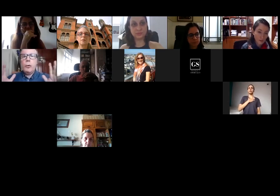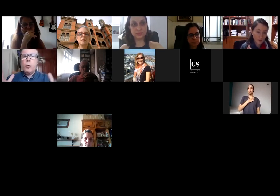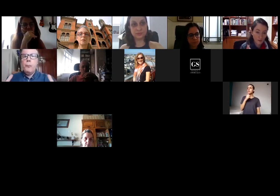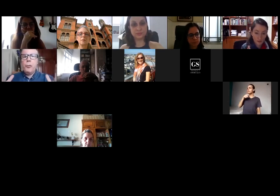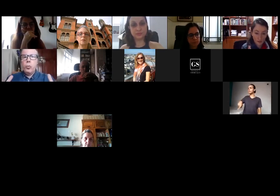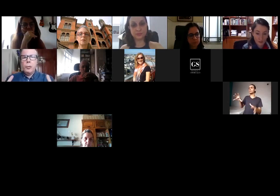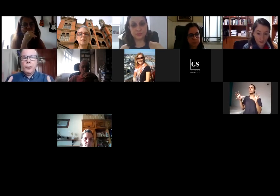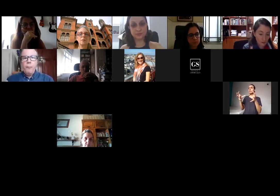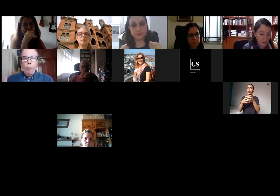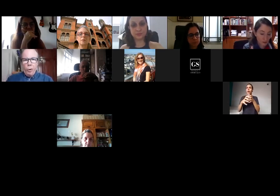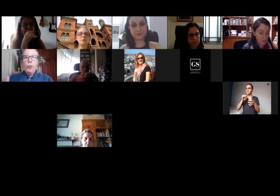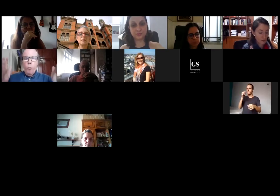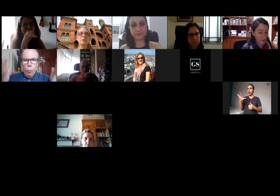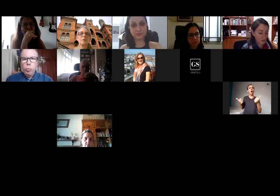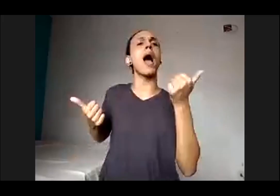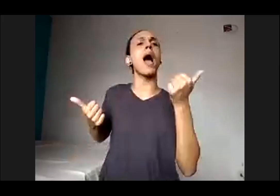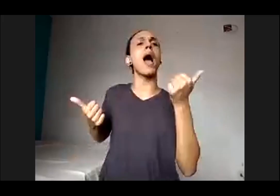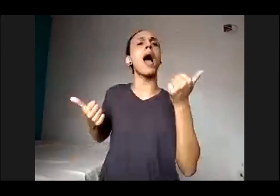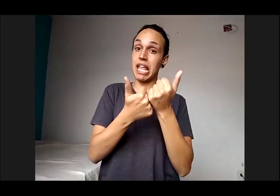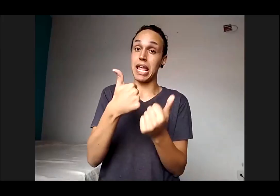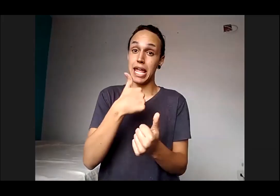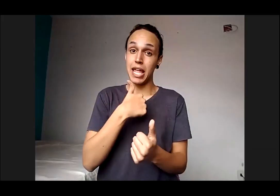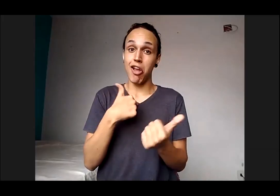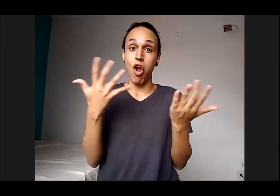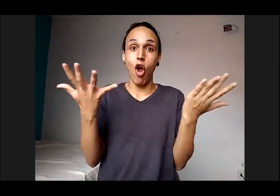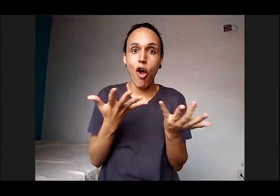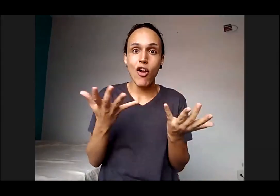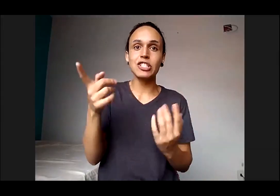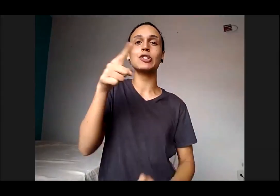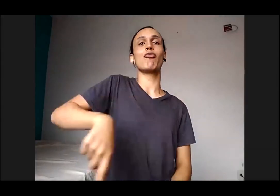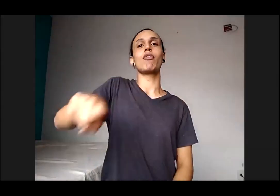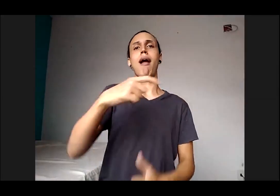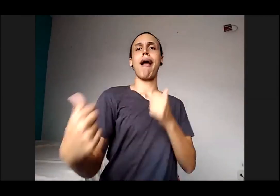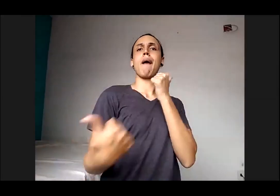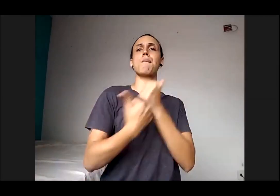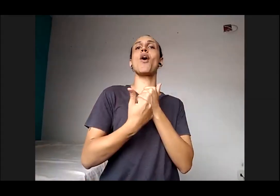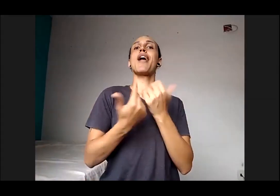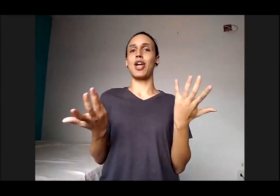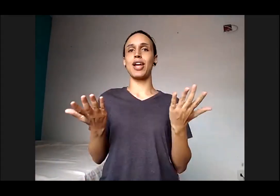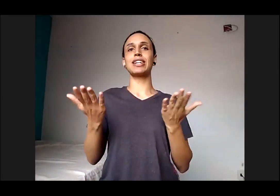Eu estou aqui com pessoas que apoiam o mundo inclusivo. Então, é com vocês